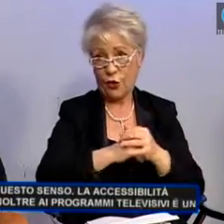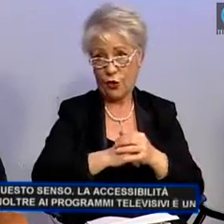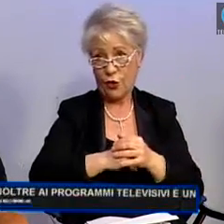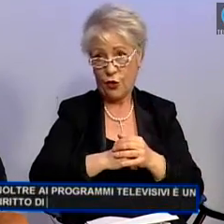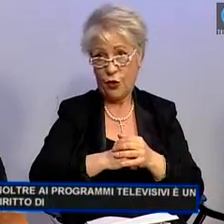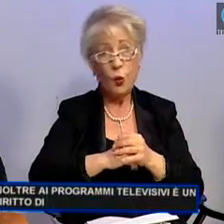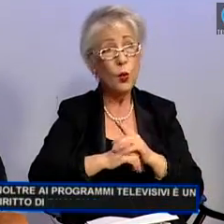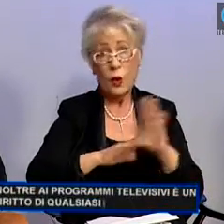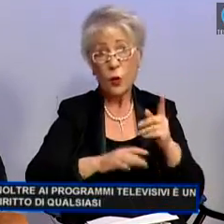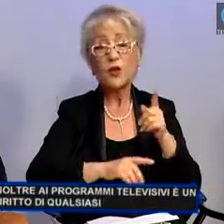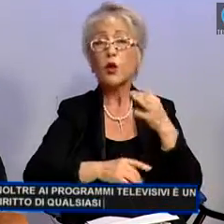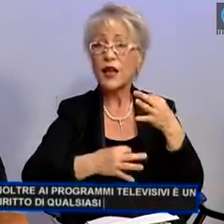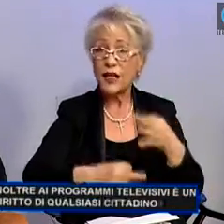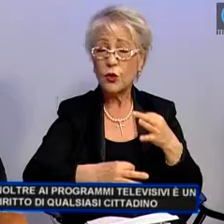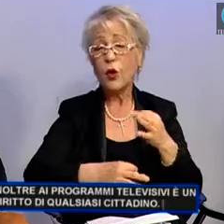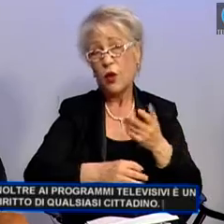qualsiasi cittadino.